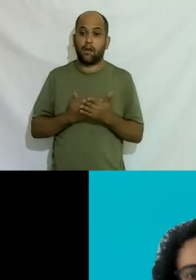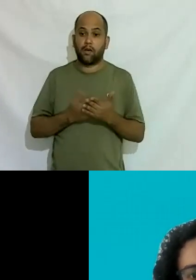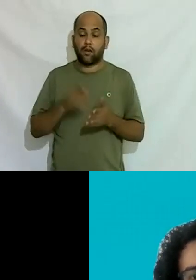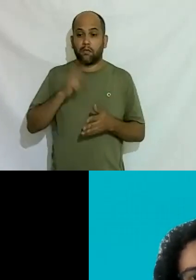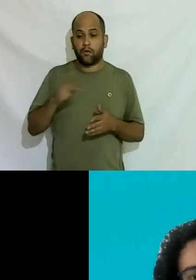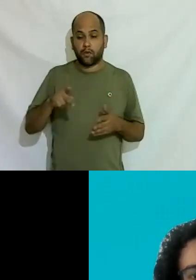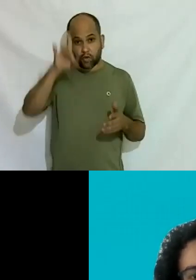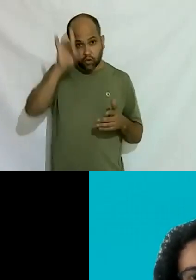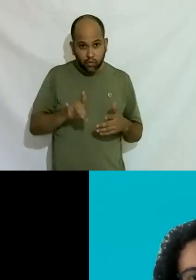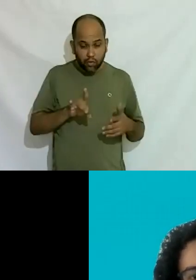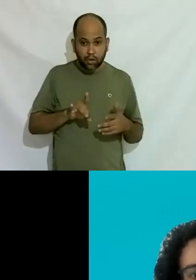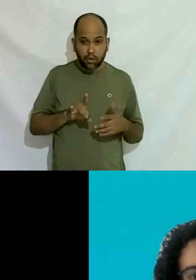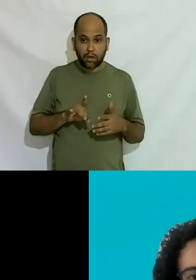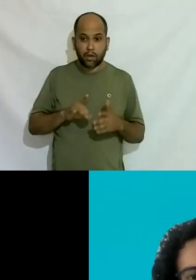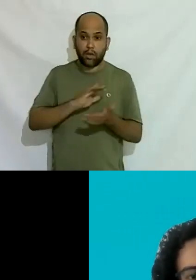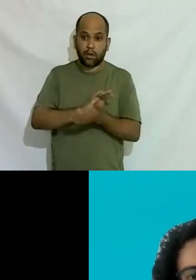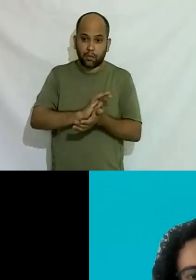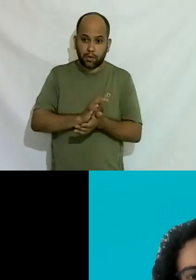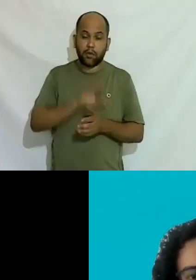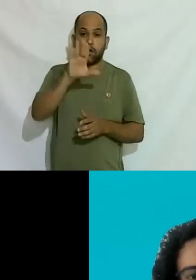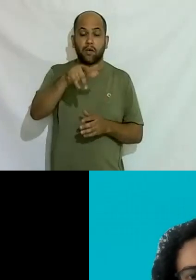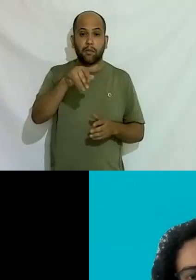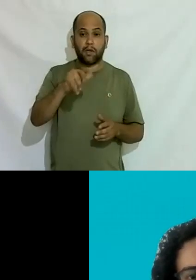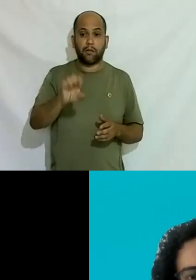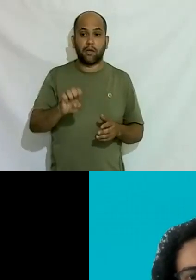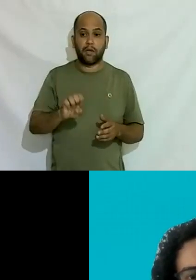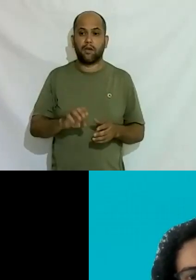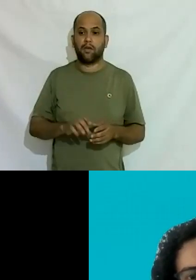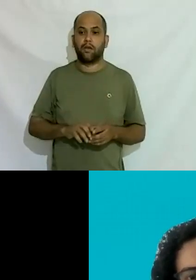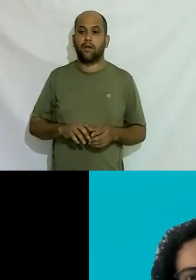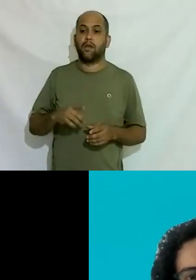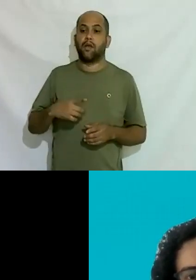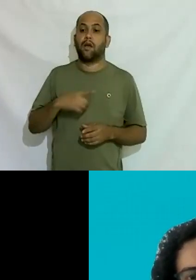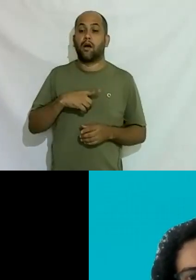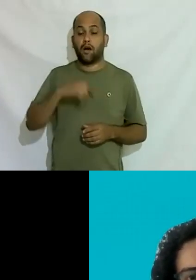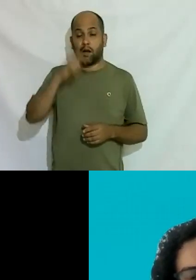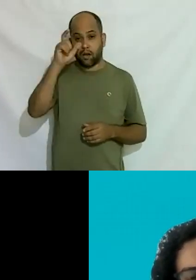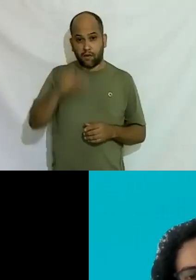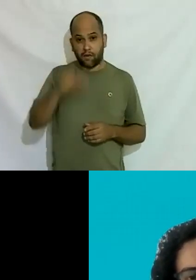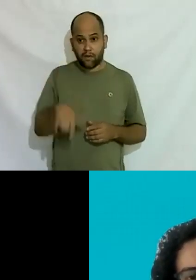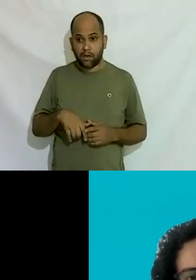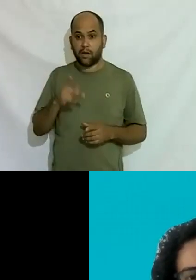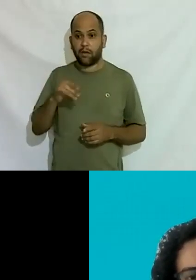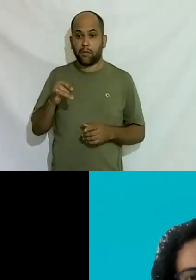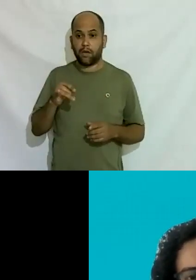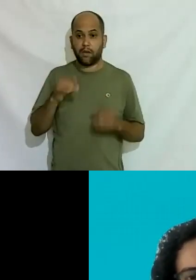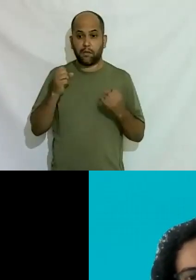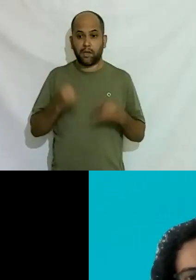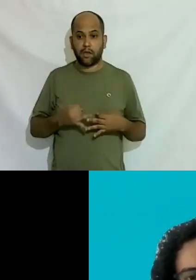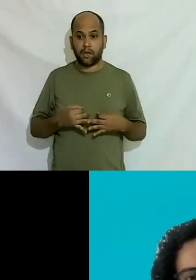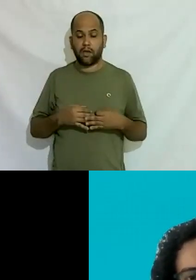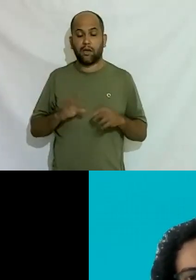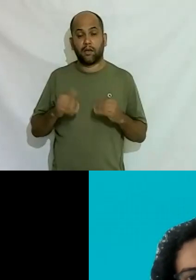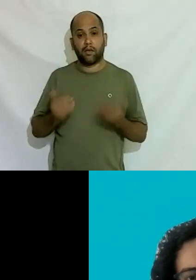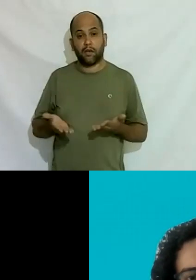diretora reprime chama os pais fala olha mas é muito bichinha e o pai fala então assim